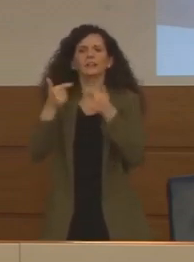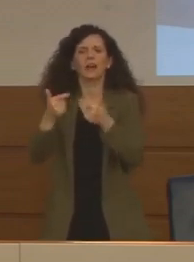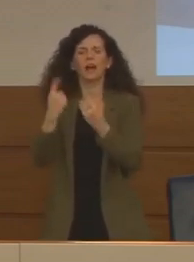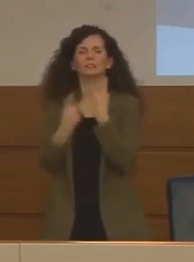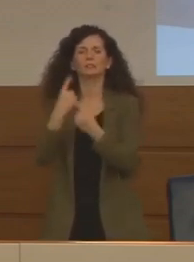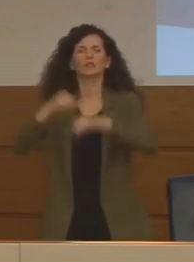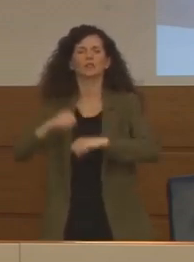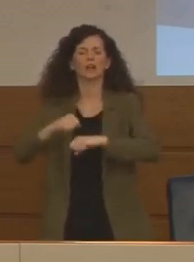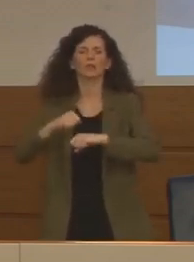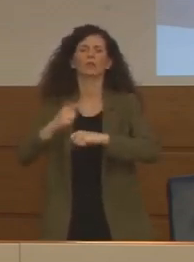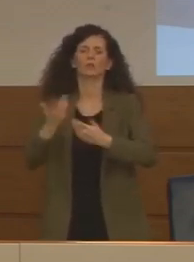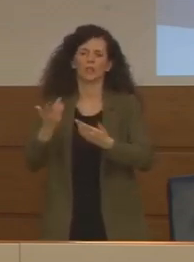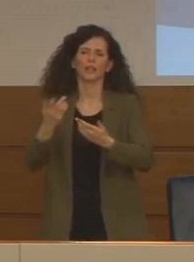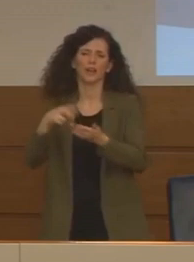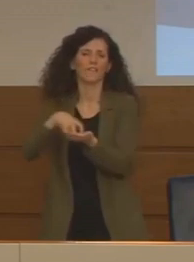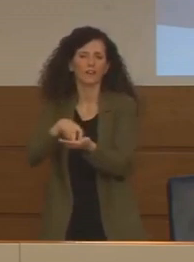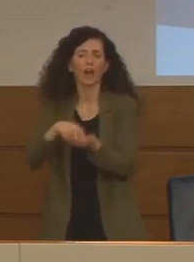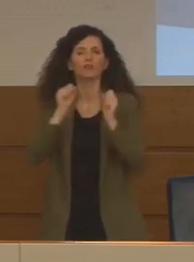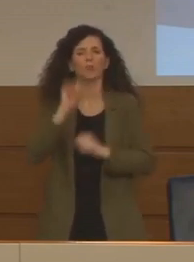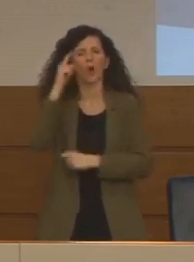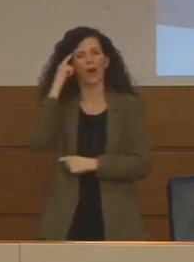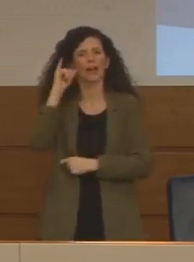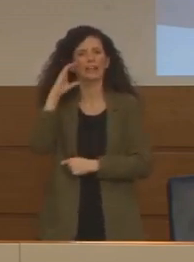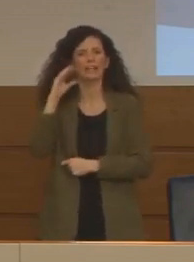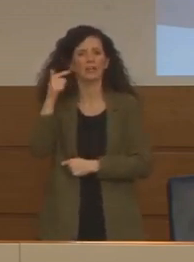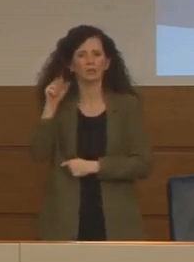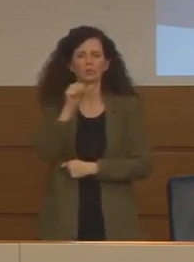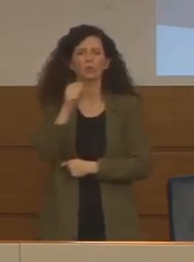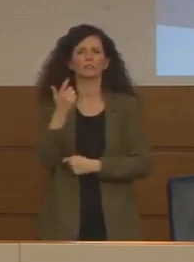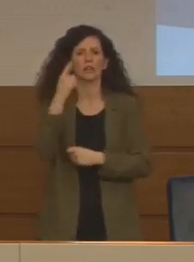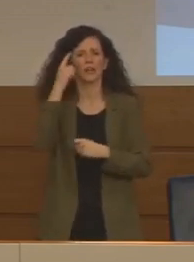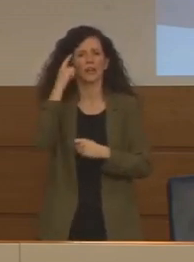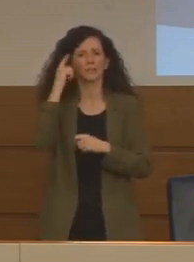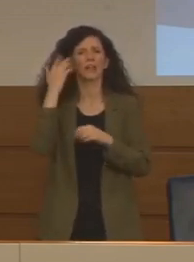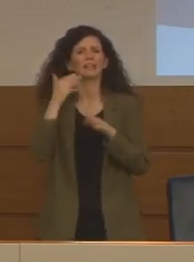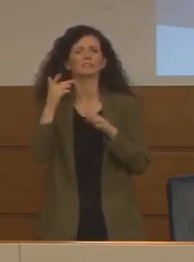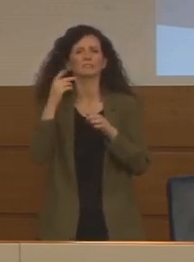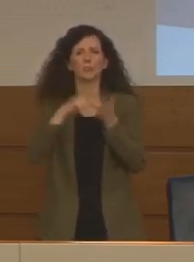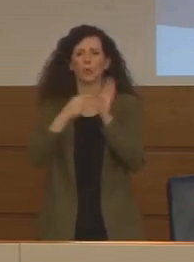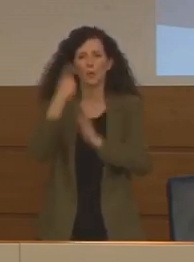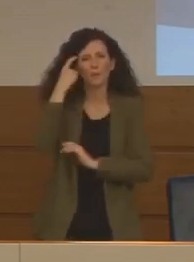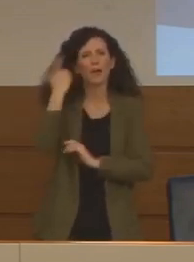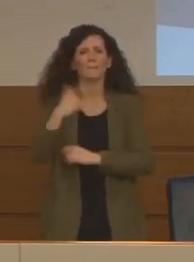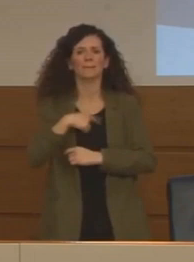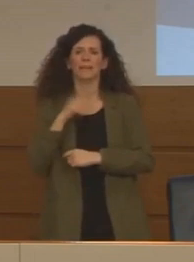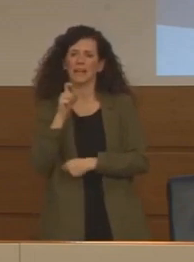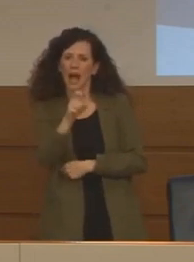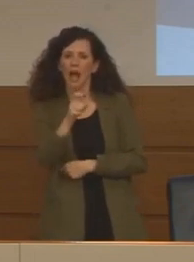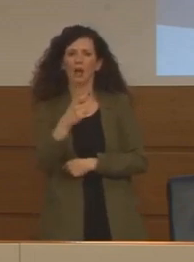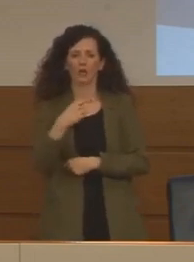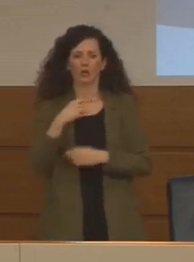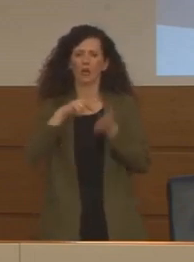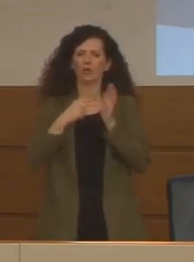patologie come la fibrillazione artiale, l'ixtus, l'ipertensione arteriosa, la demenza, il diabete mellito, il cancro, l'epatopatia